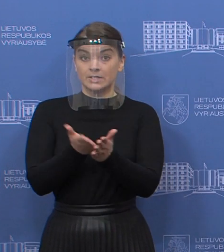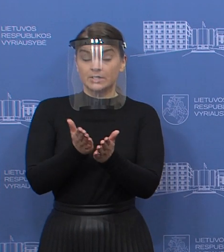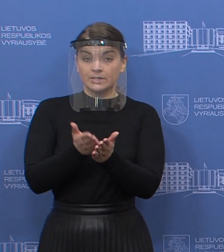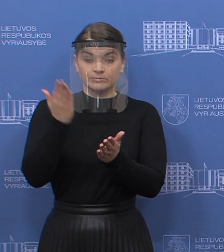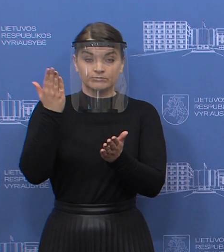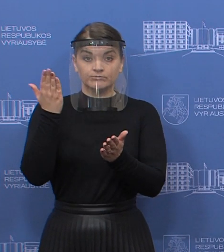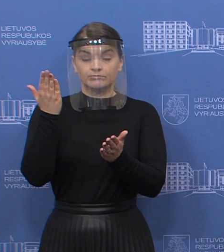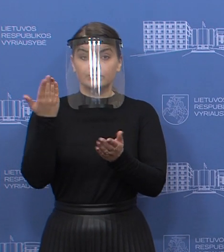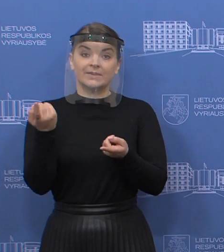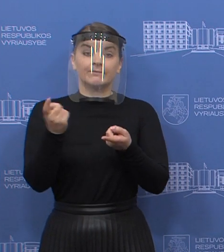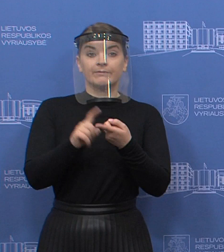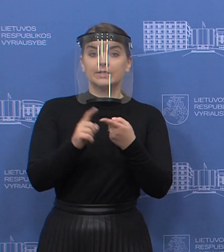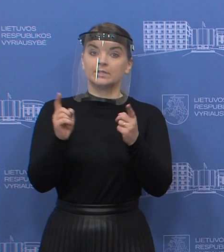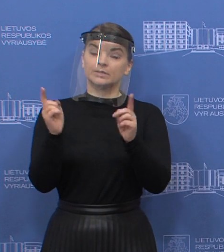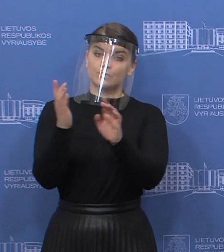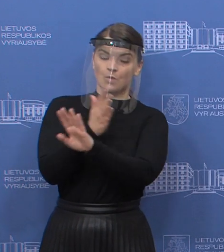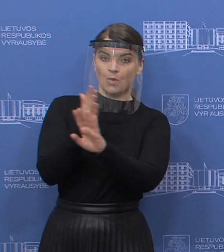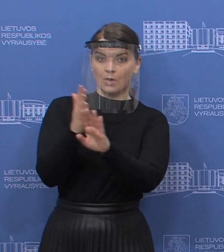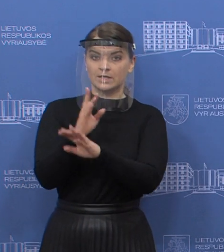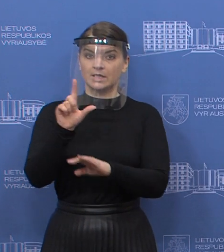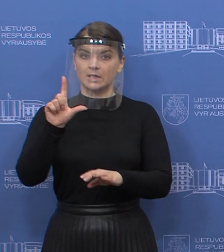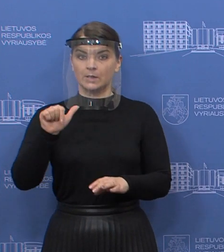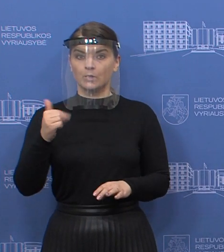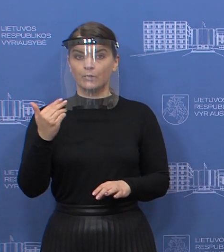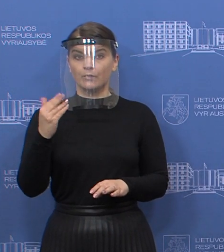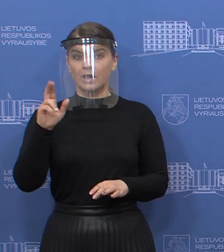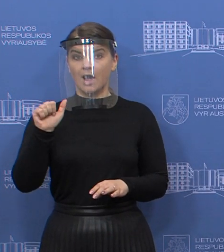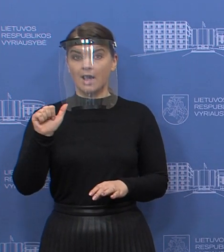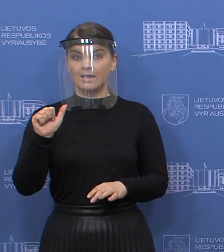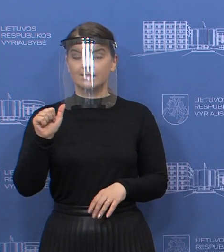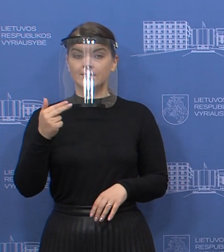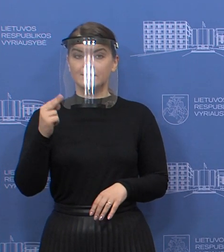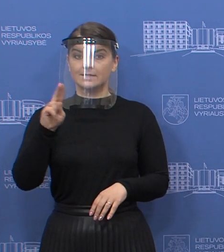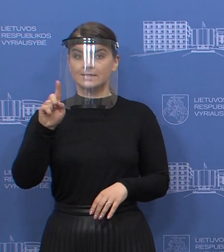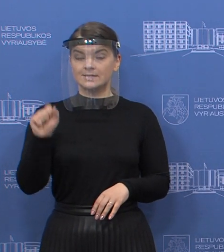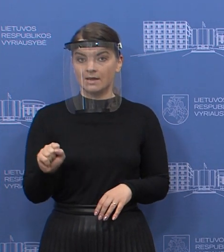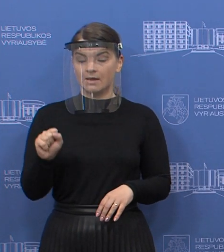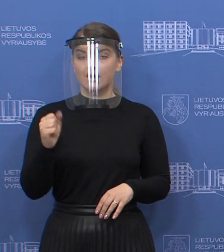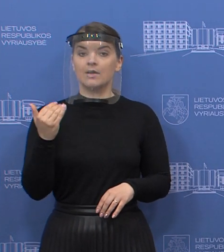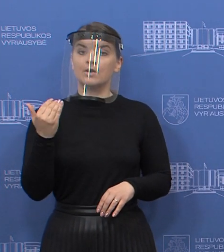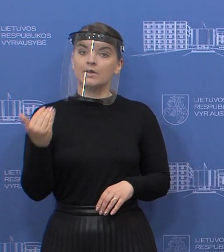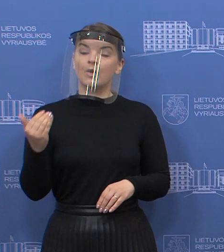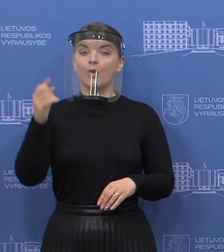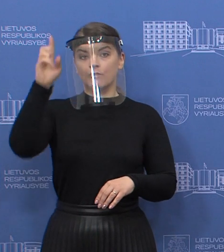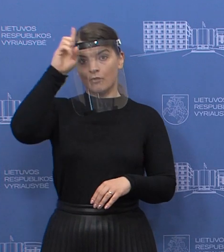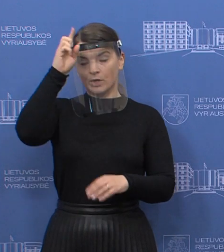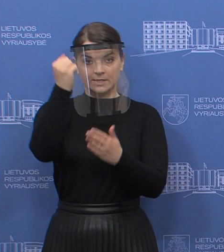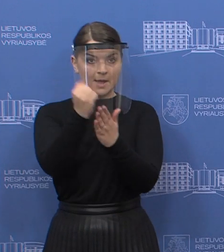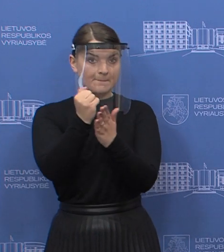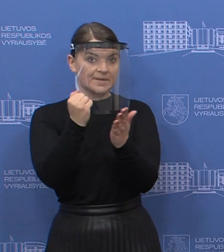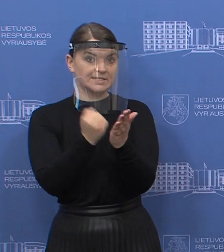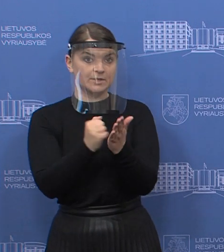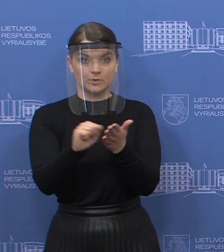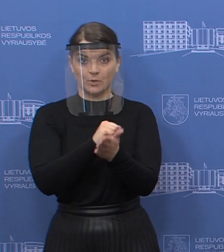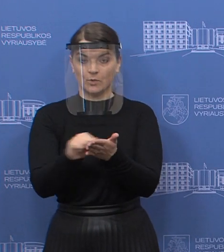vienas oro vežymo bendrovės, Lifkantos prašymą ir okėtijos ambasados nuota mūsų įsienio